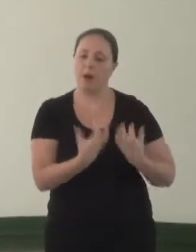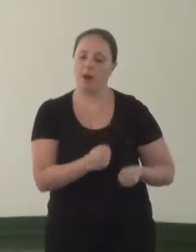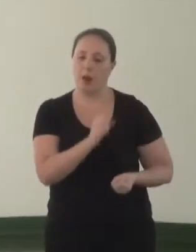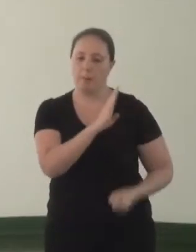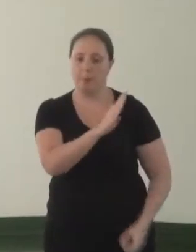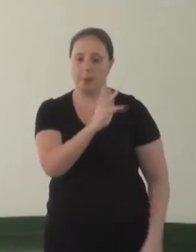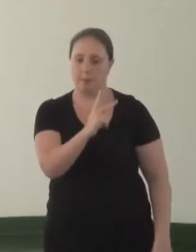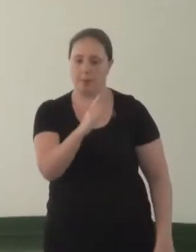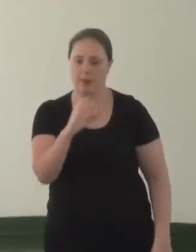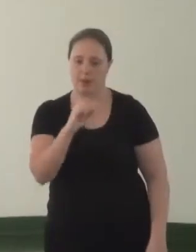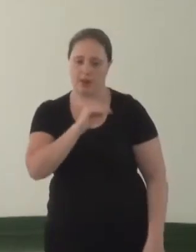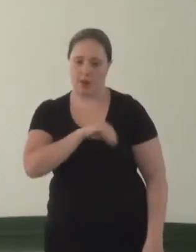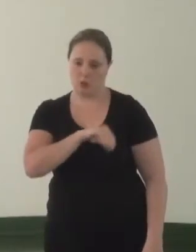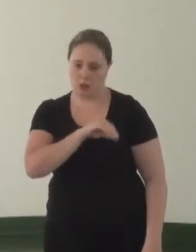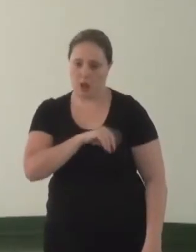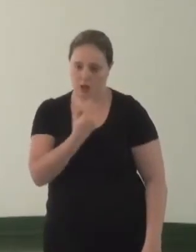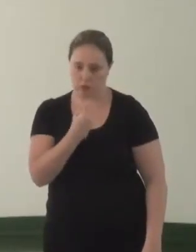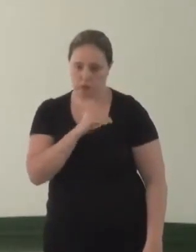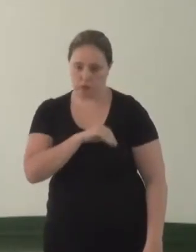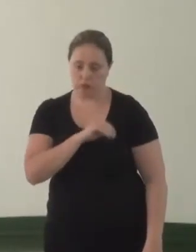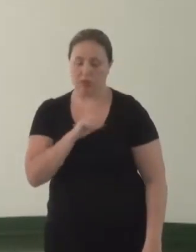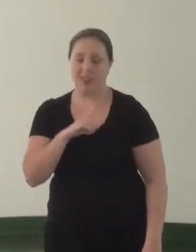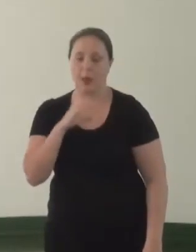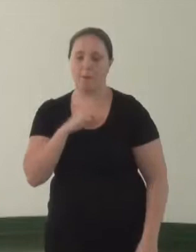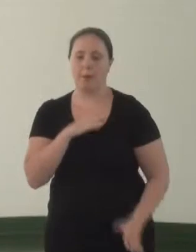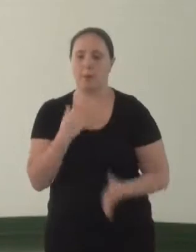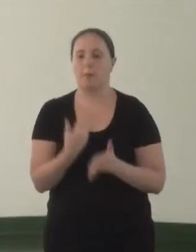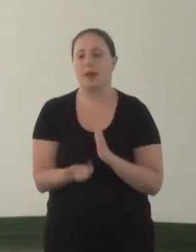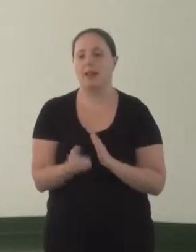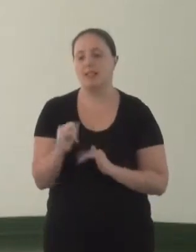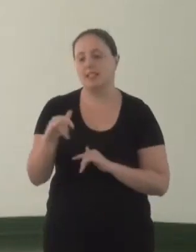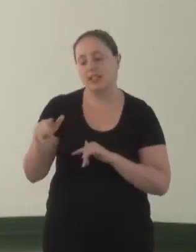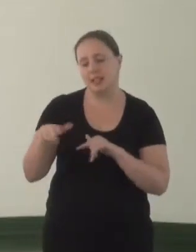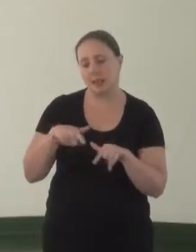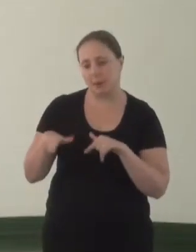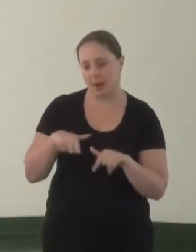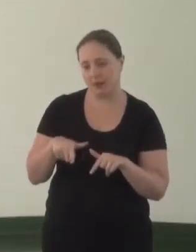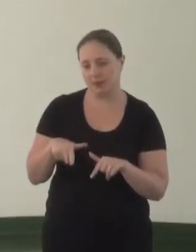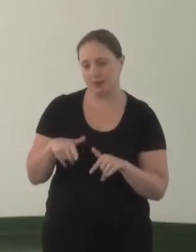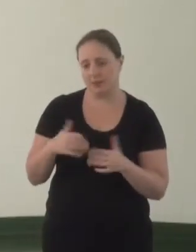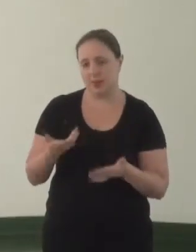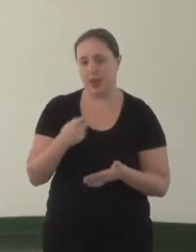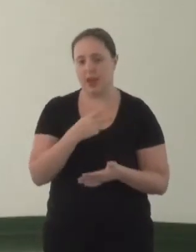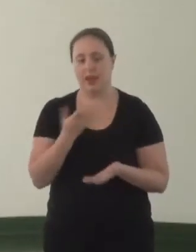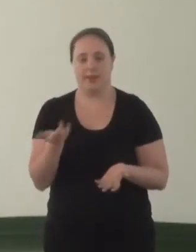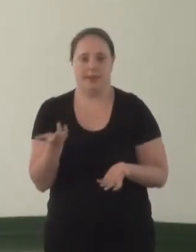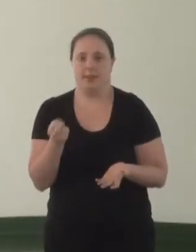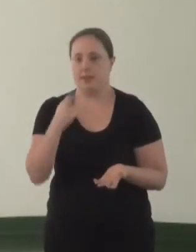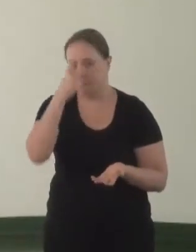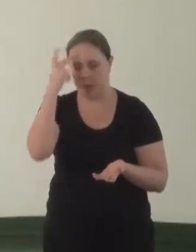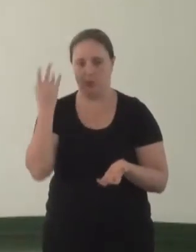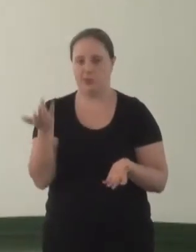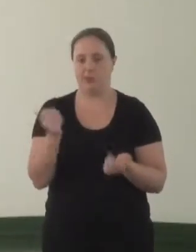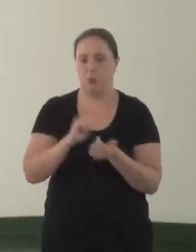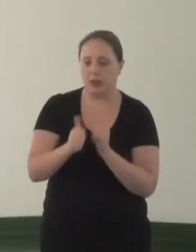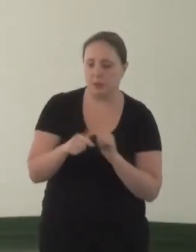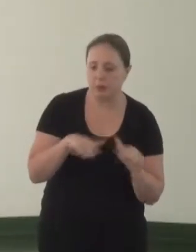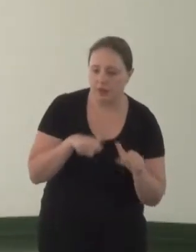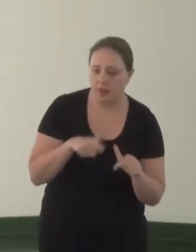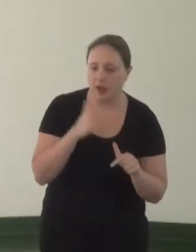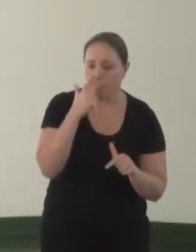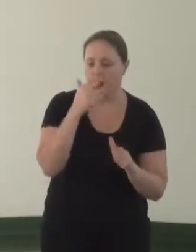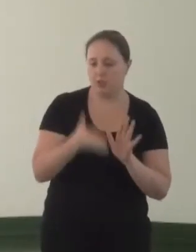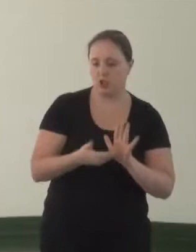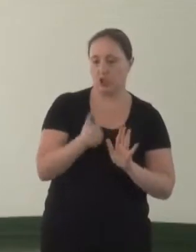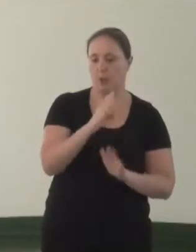BPC, que é um salário mínimo, né? E ela tem medo de perder esse benefício, né? A pessoa não se adaptar e ela não vira a ter. E